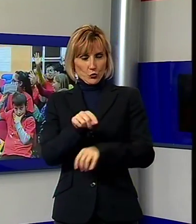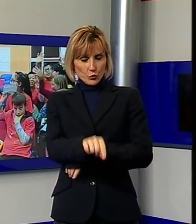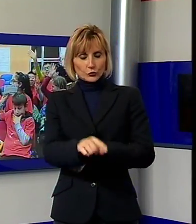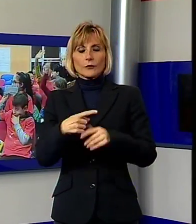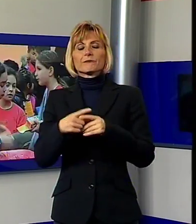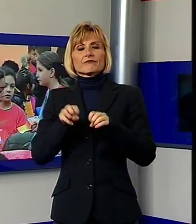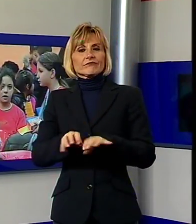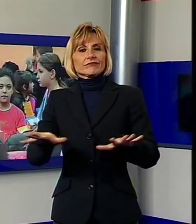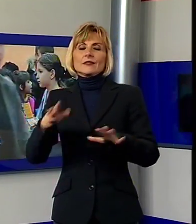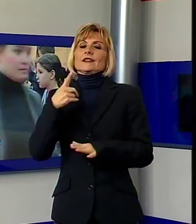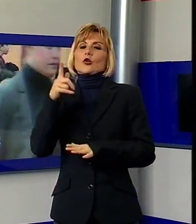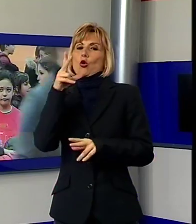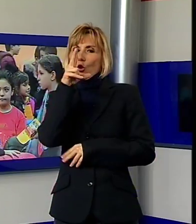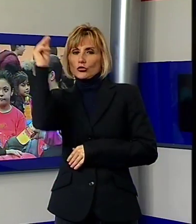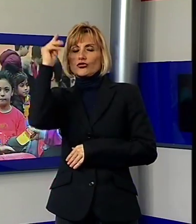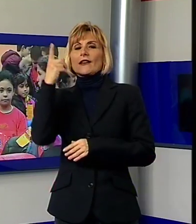la corretta gestione dei rifiuti.